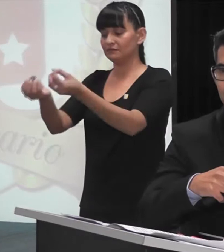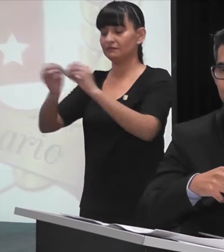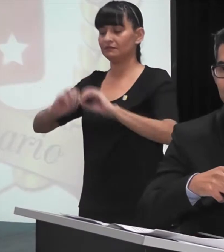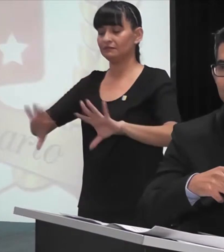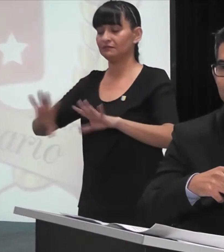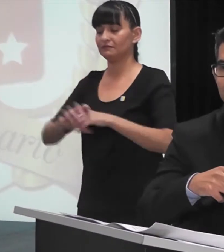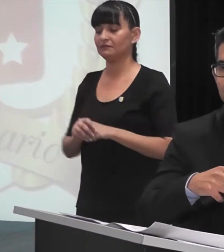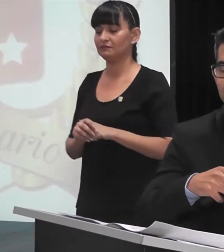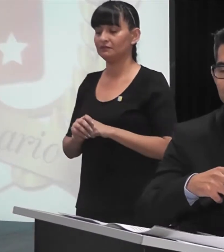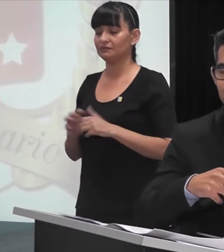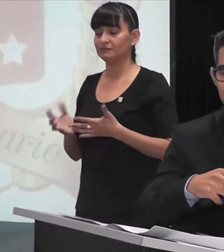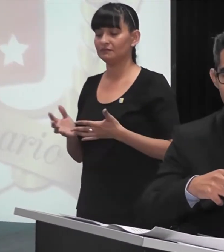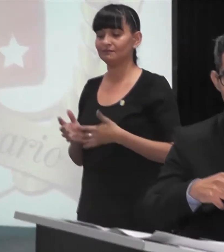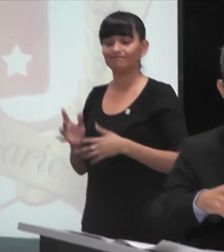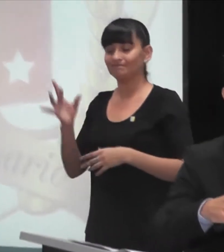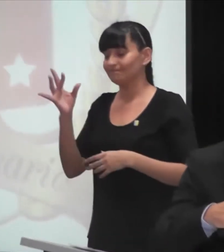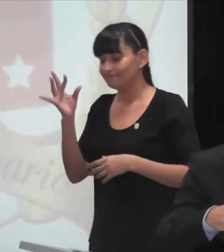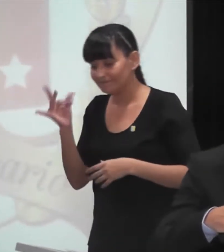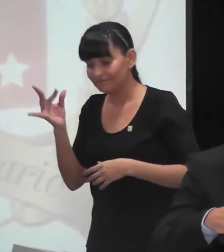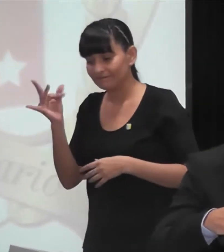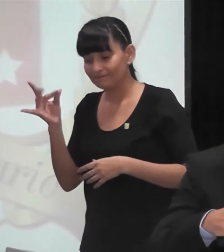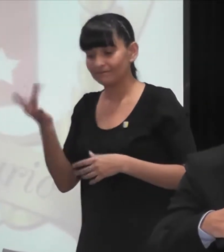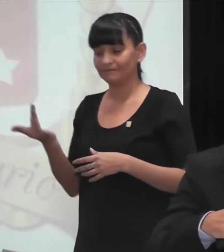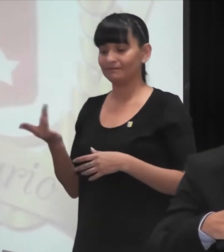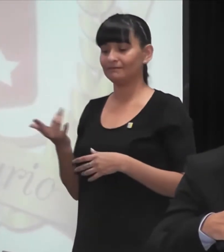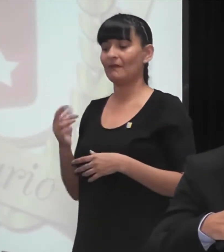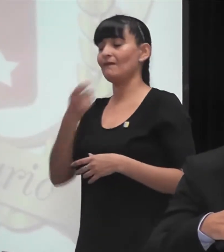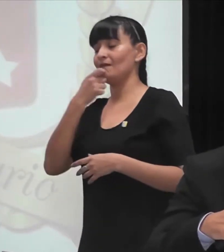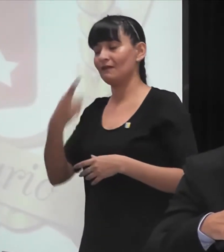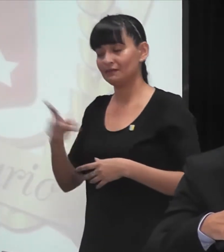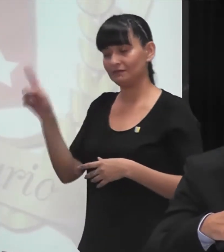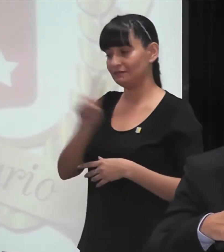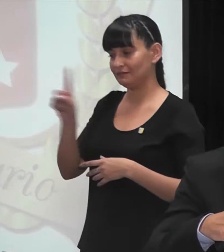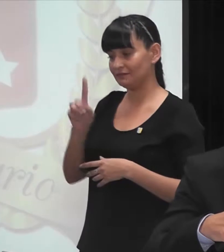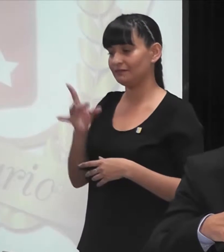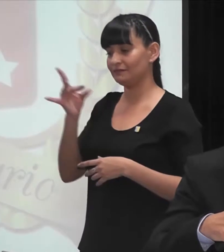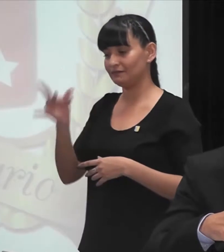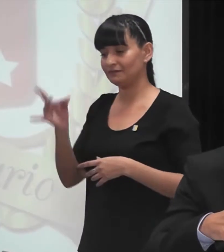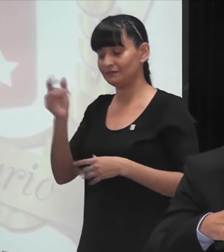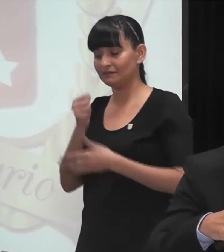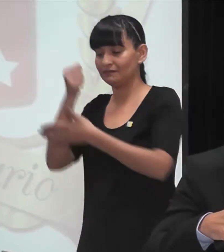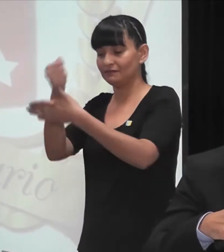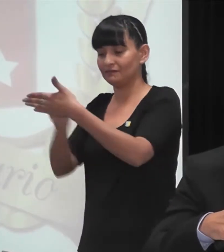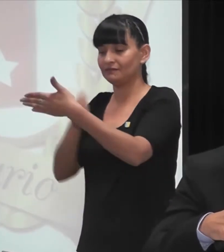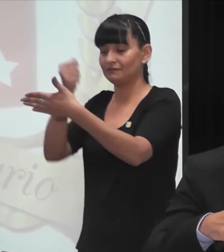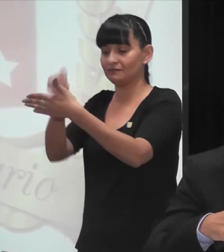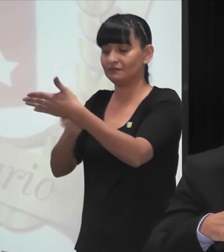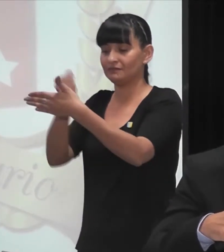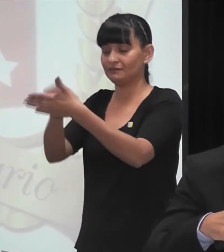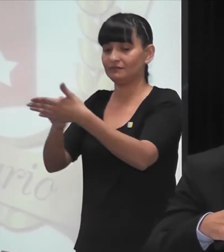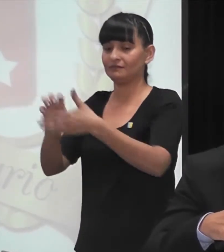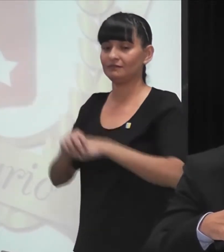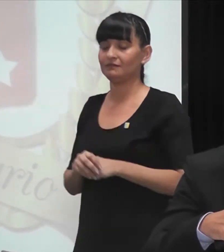No voy a decir que fue fácil, lo previo, la marcha y lo que hoy disfrutamos.